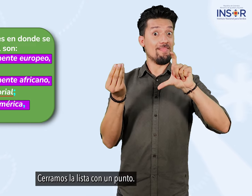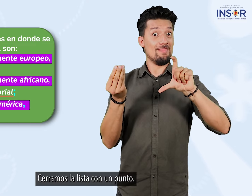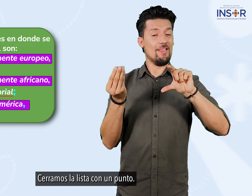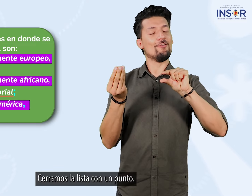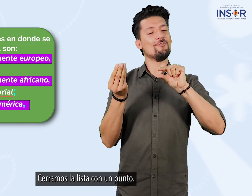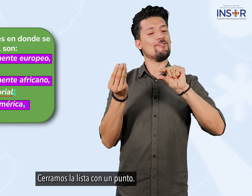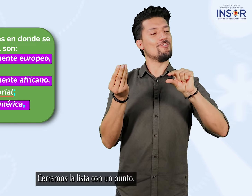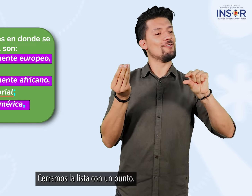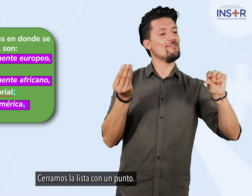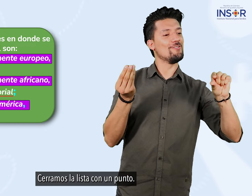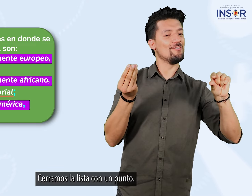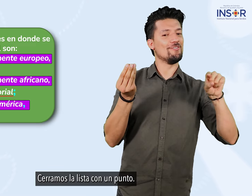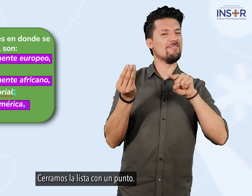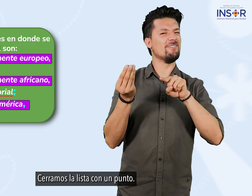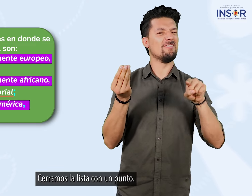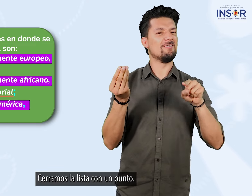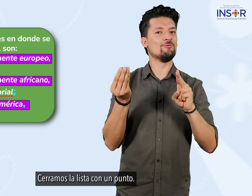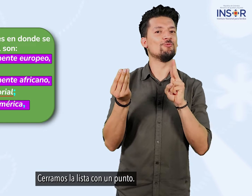cerramos la lista con un punto